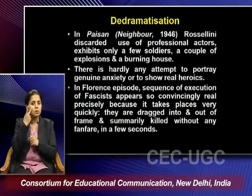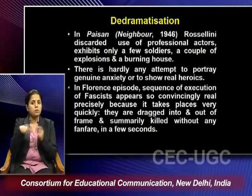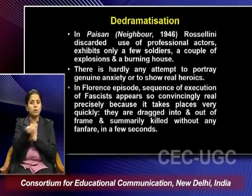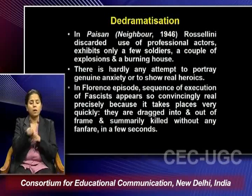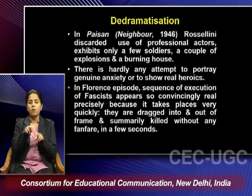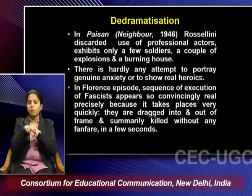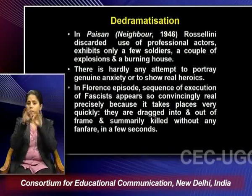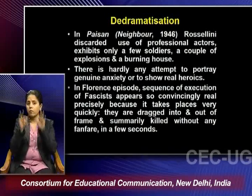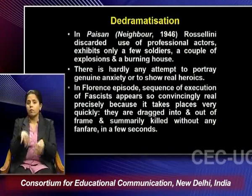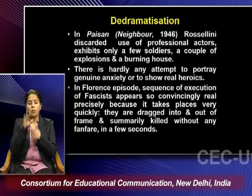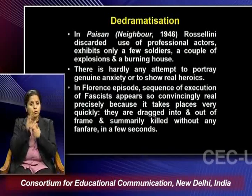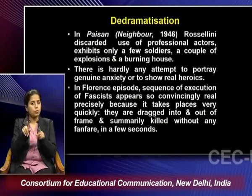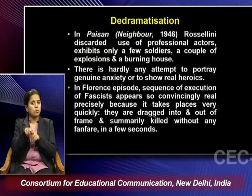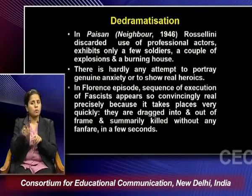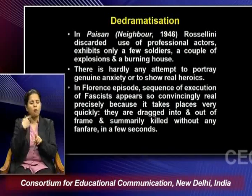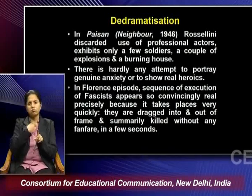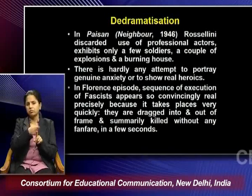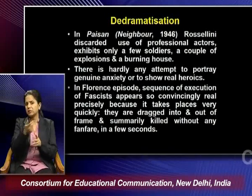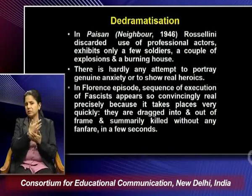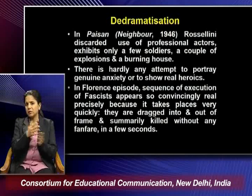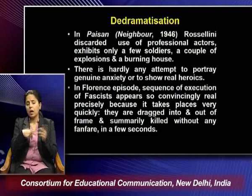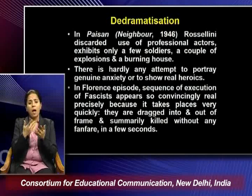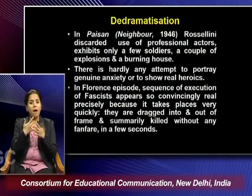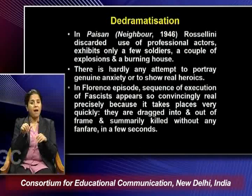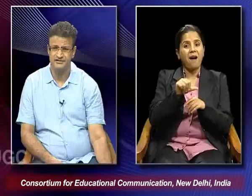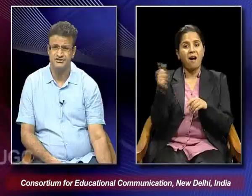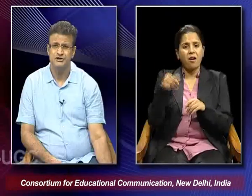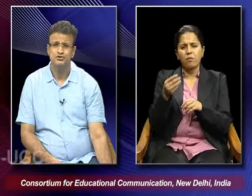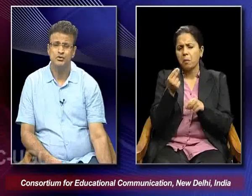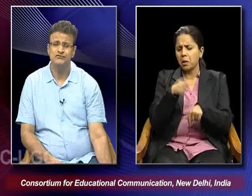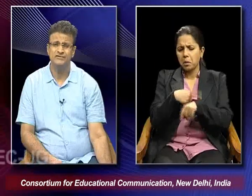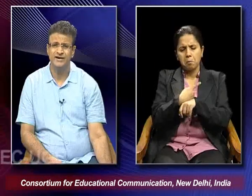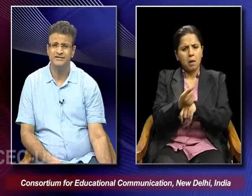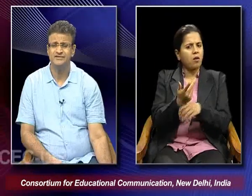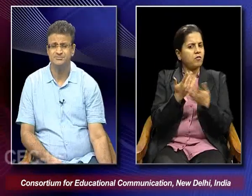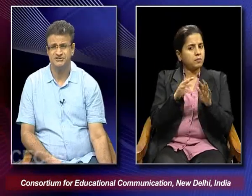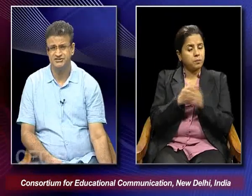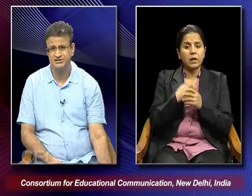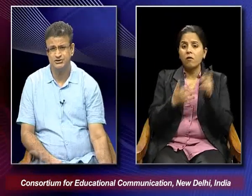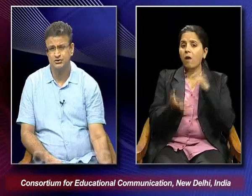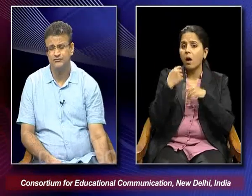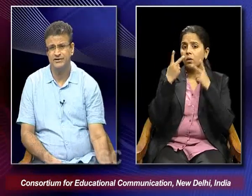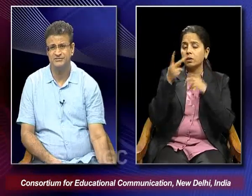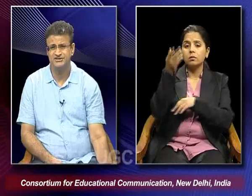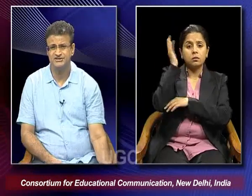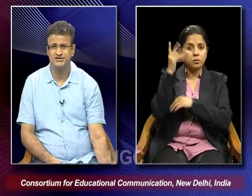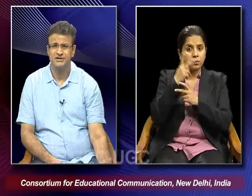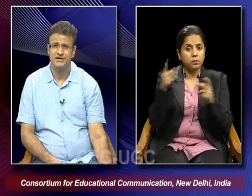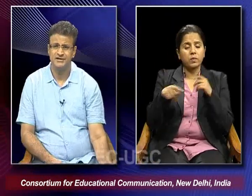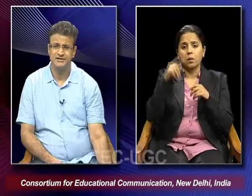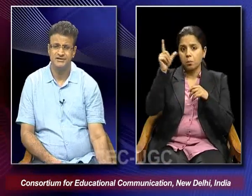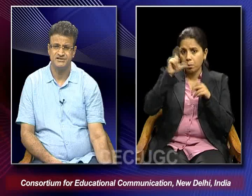and summarily they are killed without any fanfare in a few seconds. So we find that the presentation of images